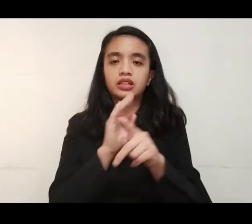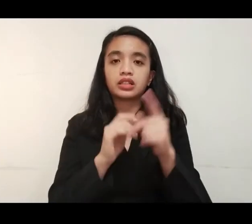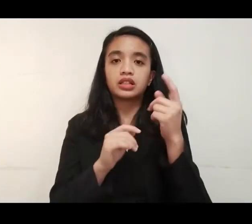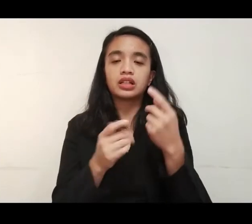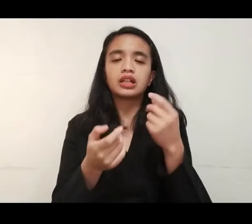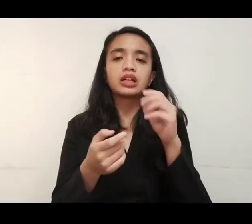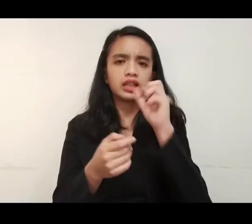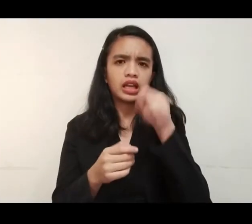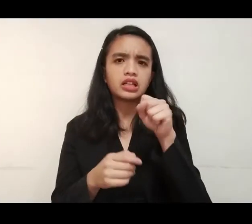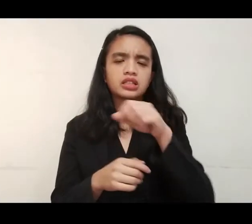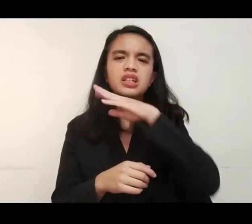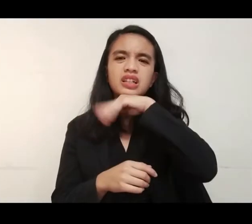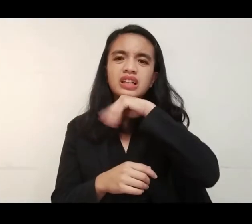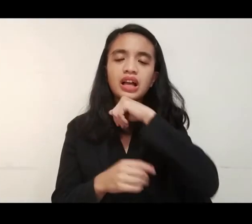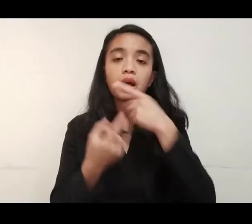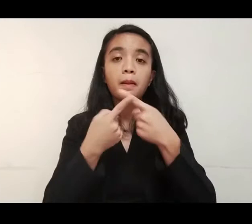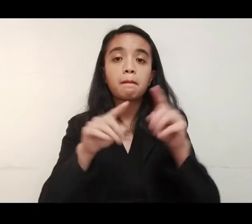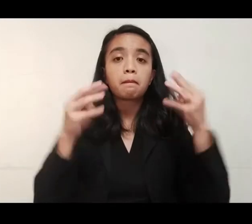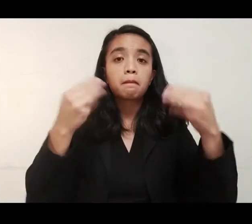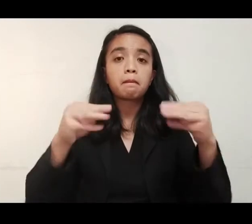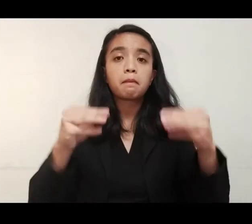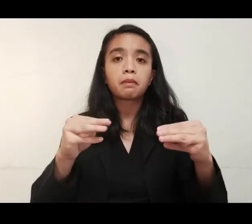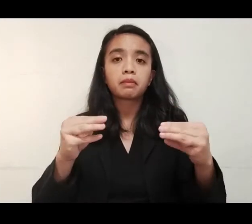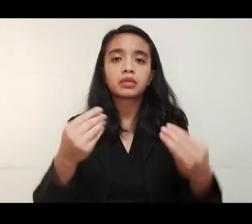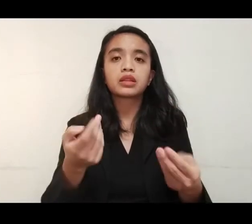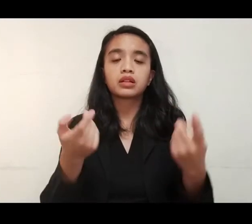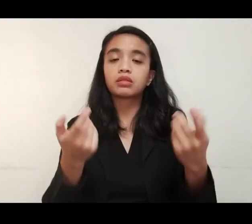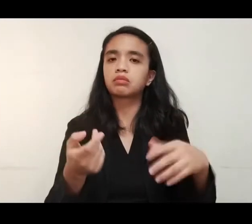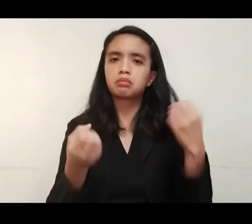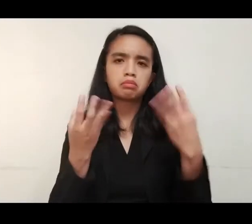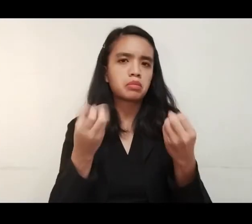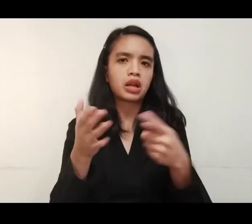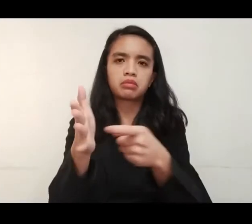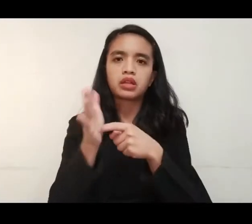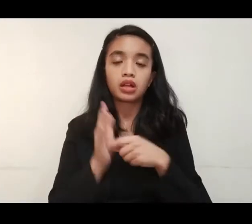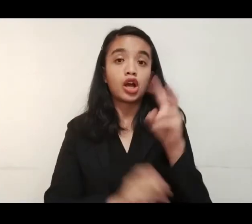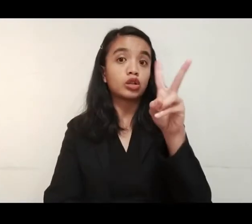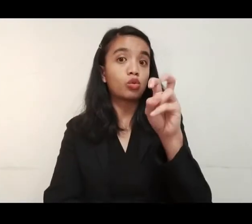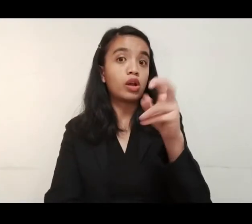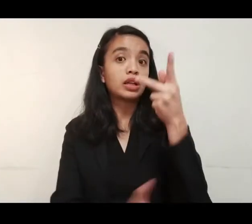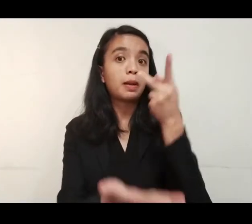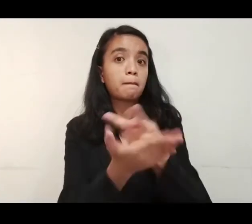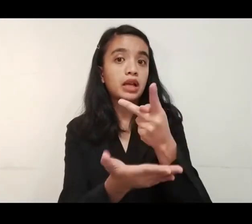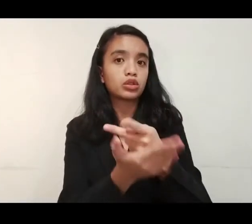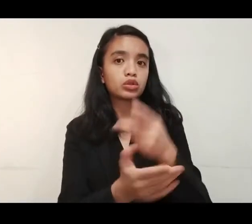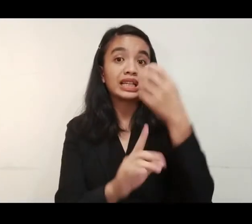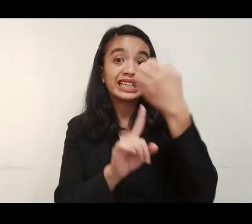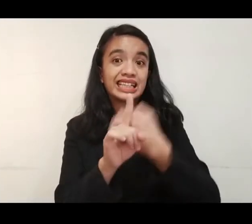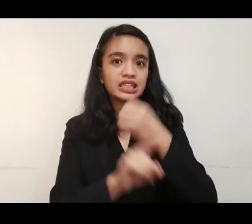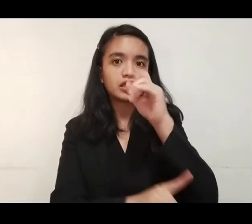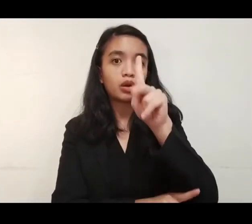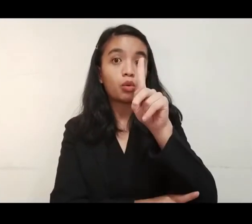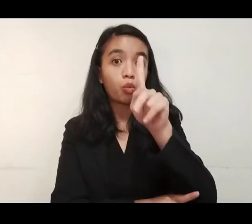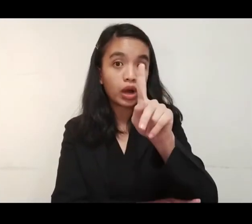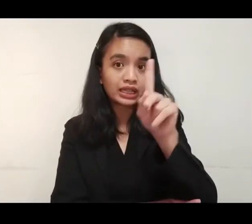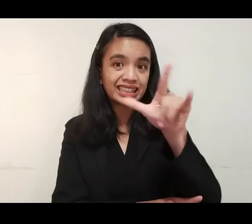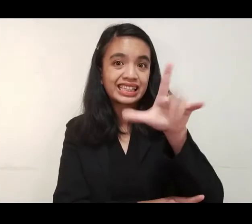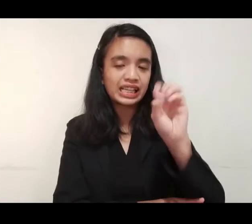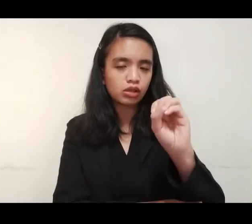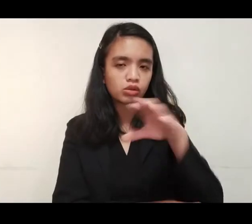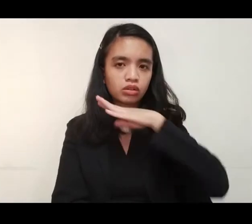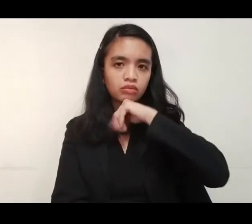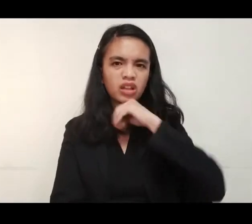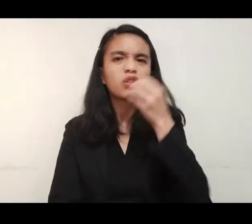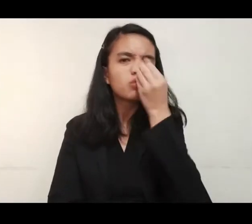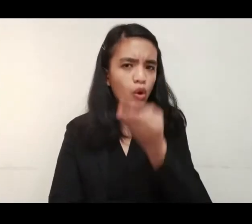radius. Kaunti ang supply ng karanin ng baboy sa palengke pero sa kabila nito mataas ang demand. Nasa 200 pesos ang presya ng kada